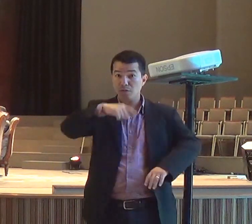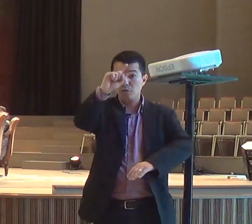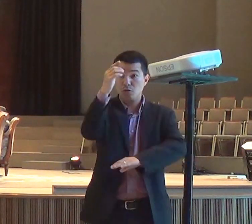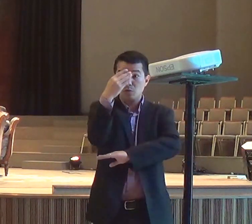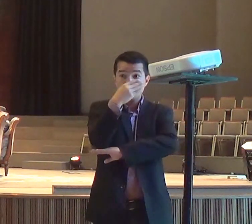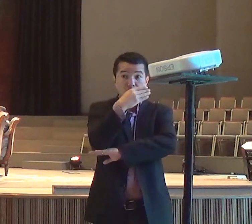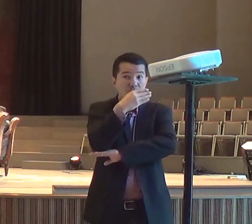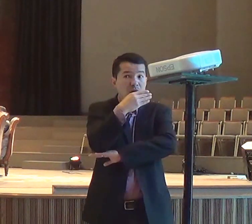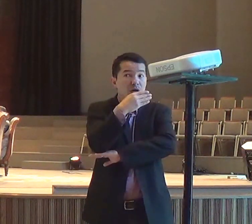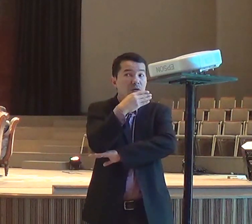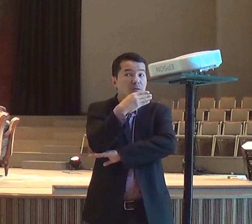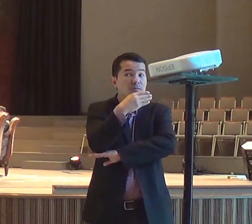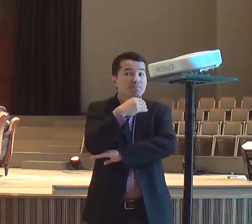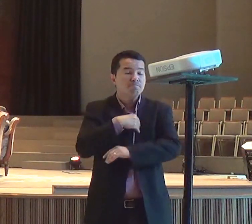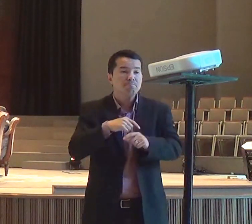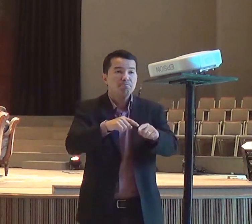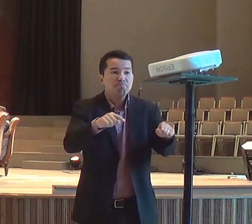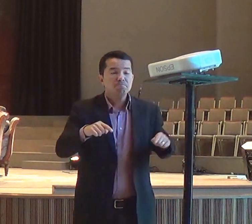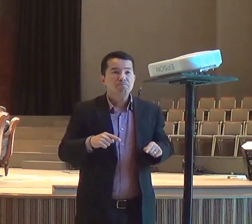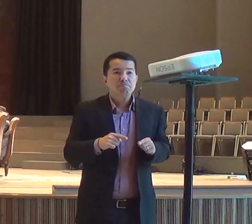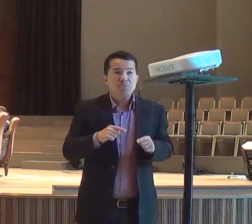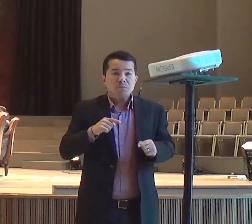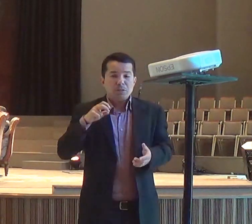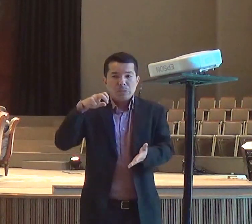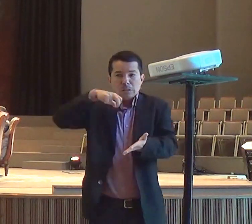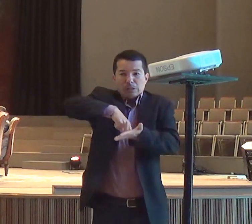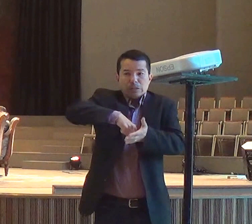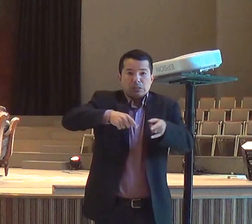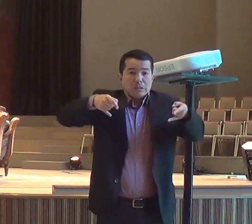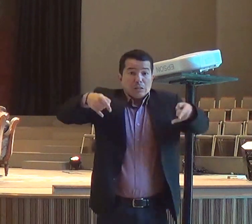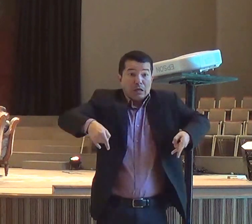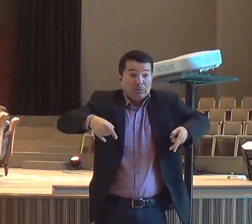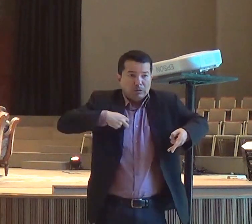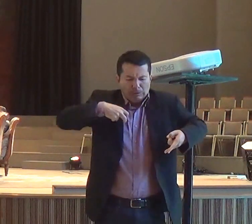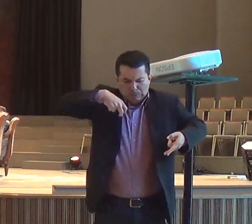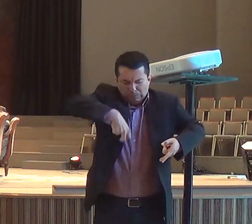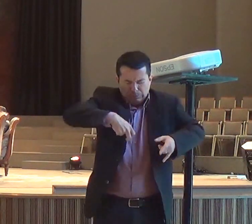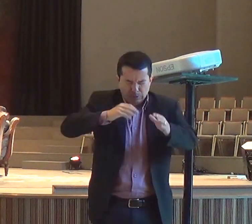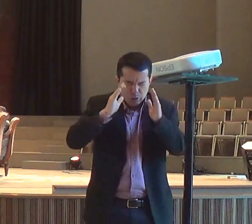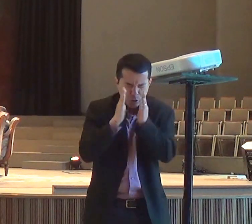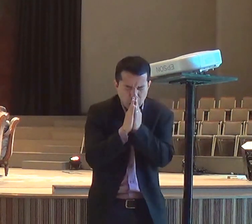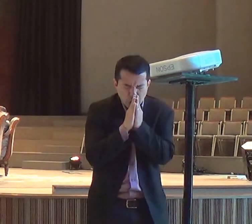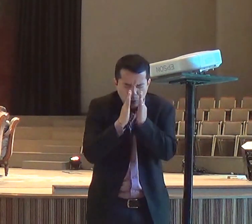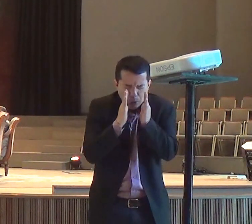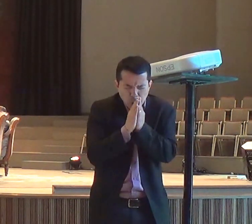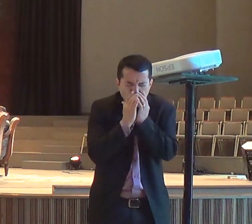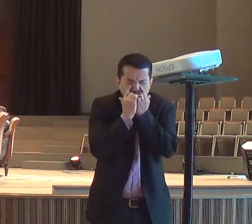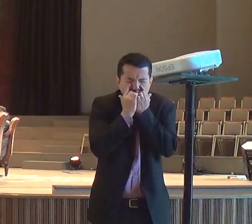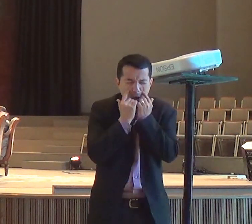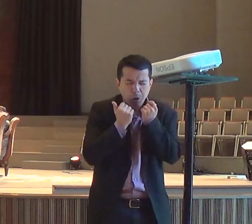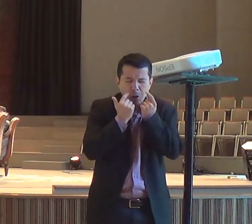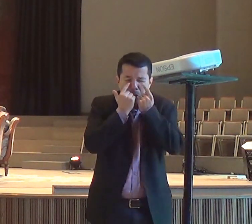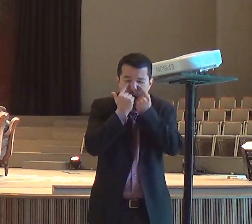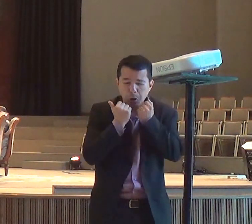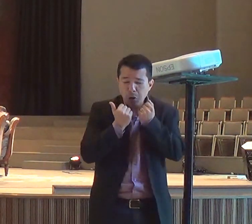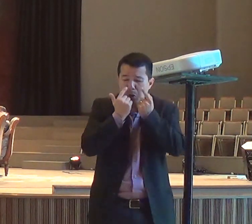dia, e fiquei chorando, a noite toda, e ali, naquela cama, eu fiz, um voto ao Senhor,